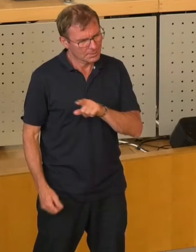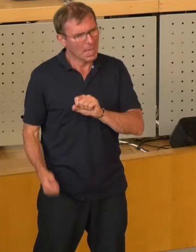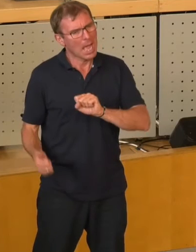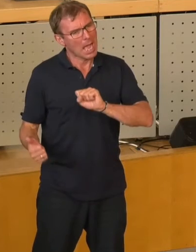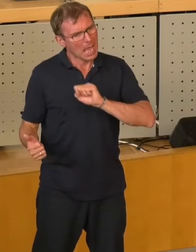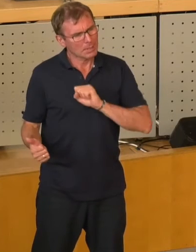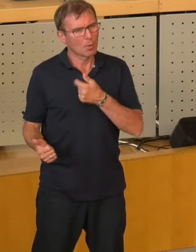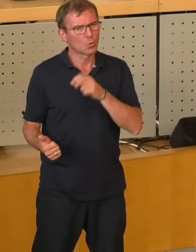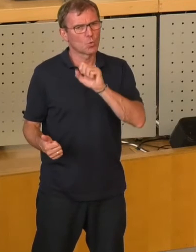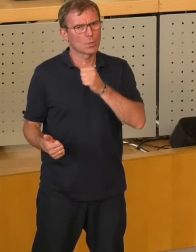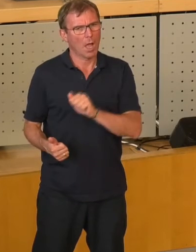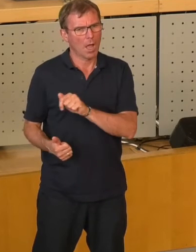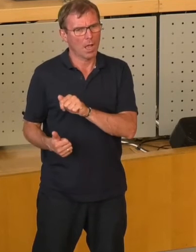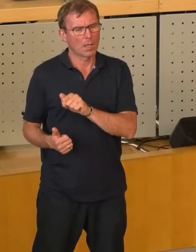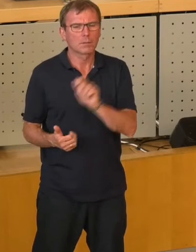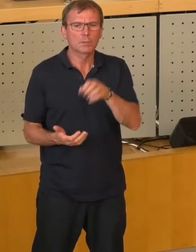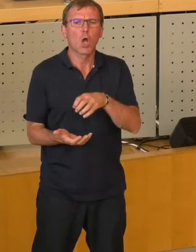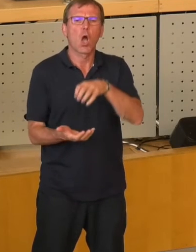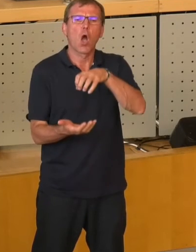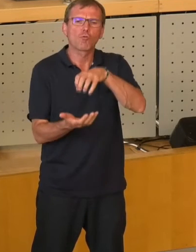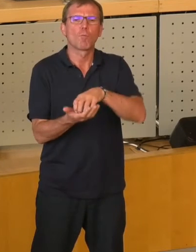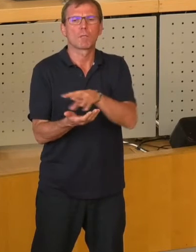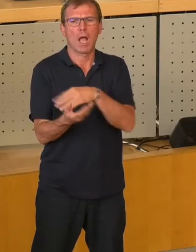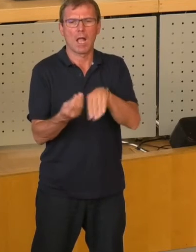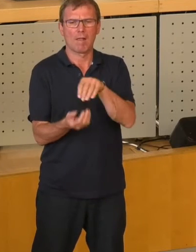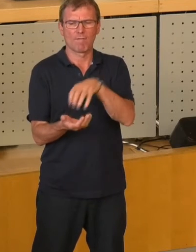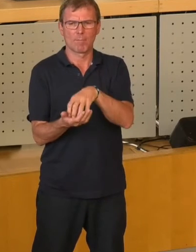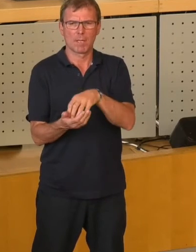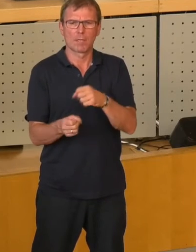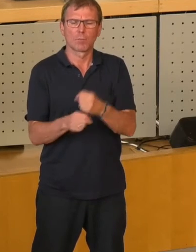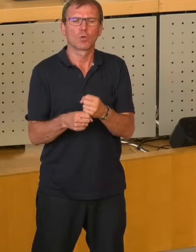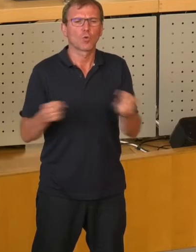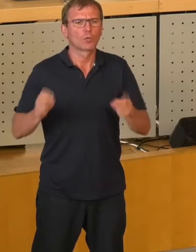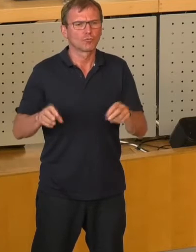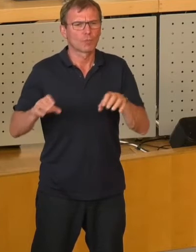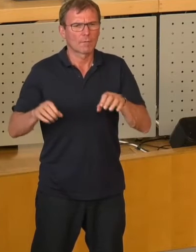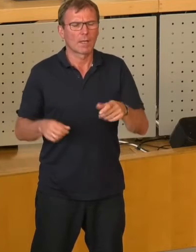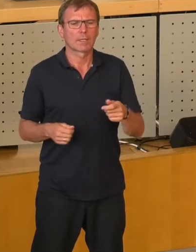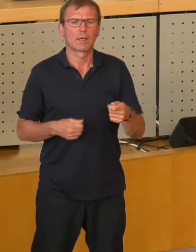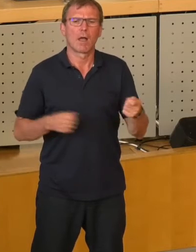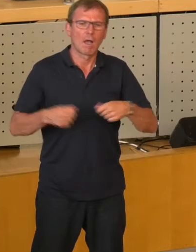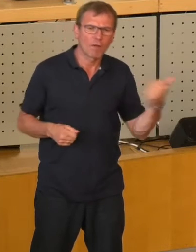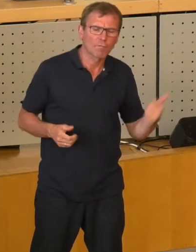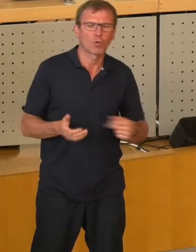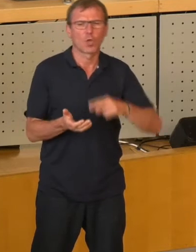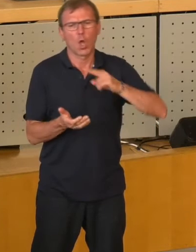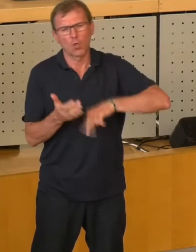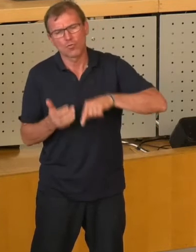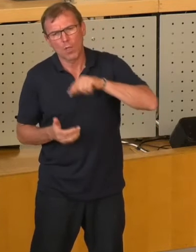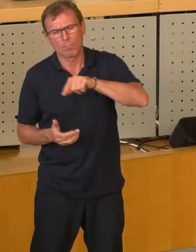der TÜGA kommen aus der kommunalen Familie, insbesondere die großen Stadtwerke von Frankfurt, von Nürnberg,